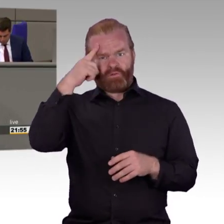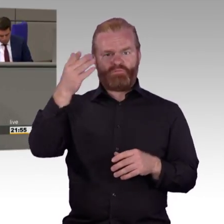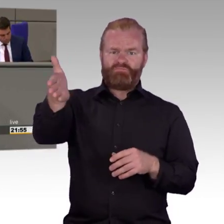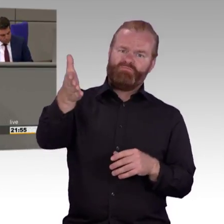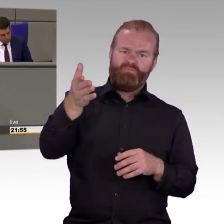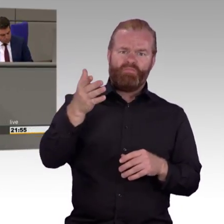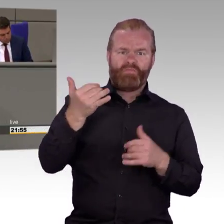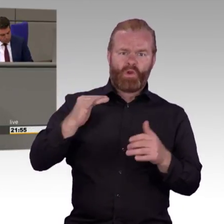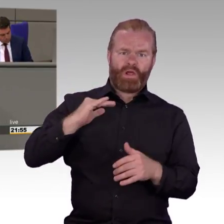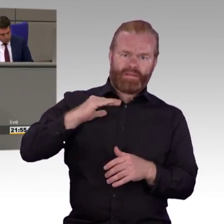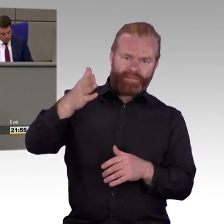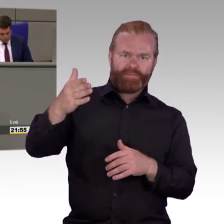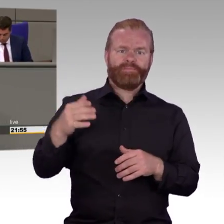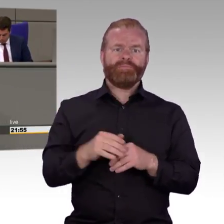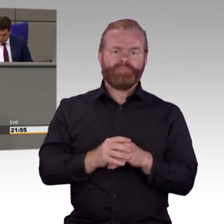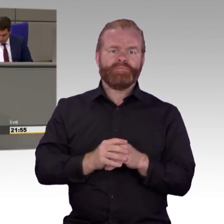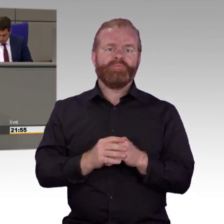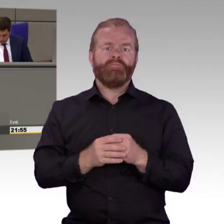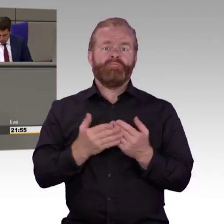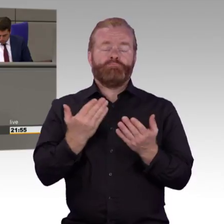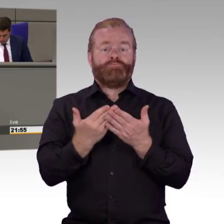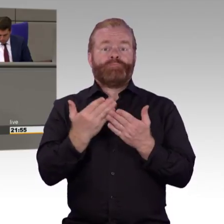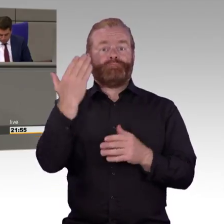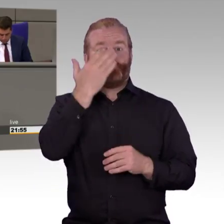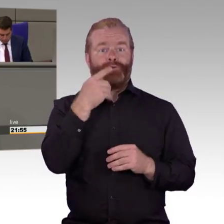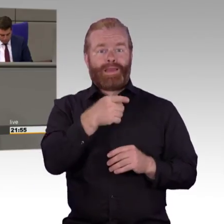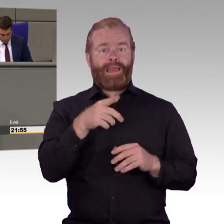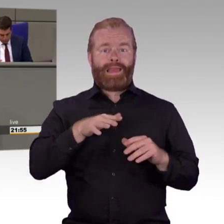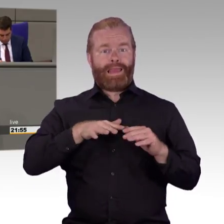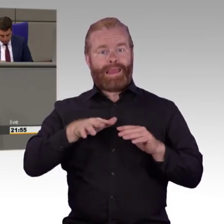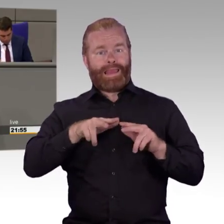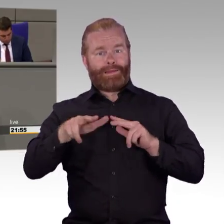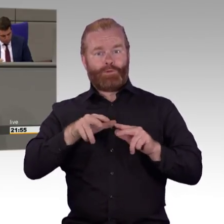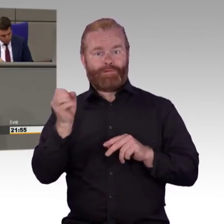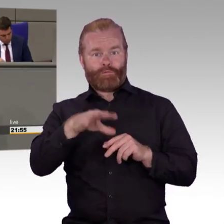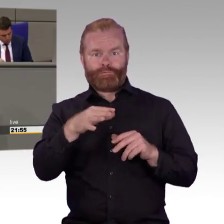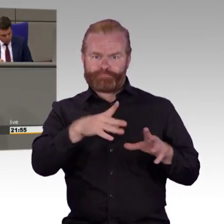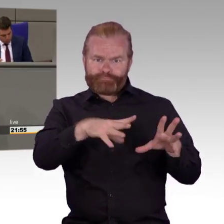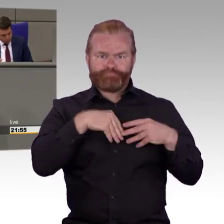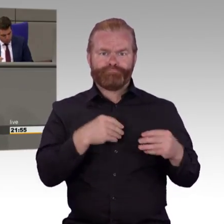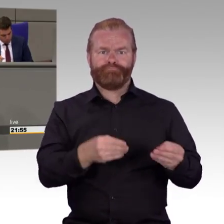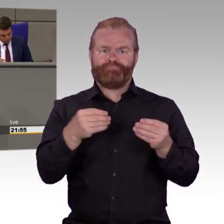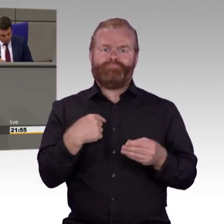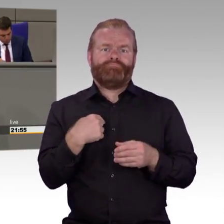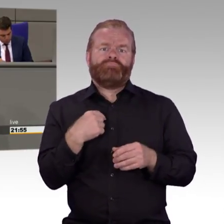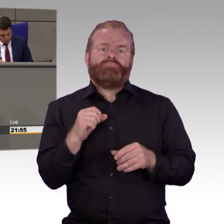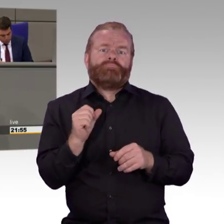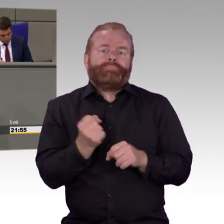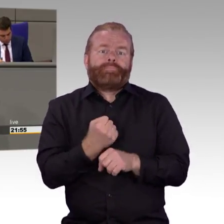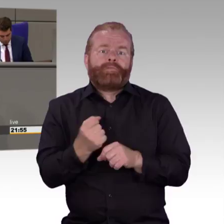Programmoberflächen überhaupt nicht benannt. Und es hätte bei der Ausnahmetatbestandsregelung, sich eben nicht barrierefrei